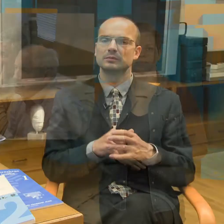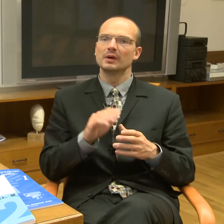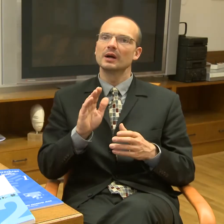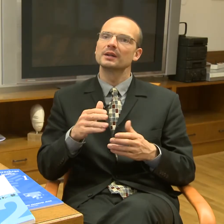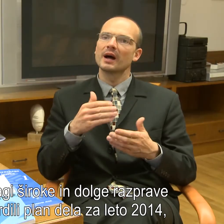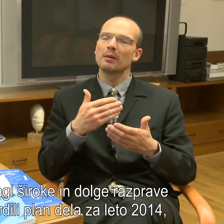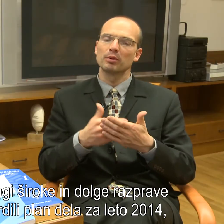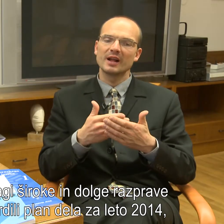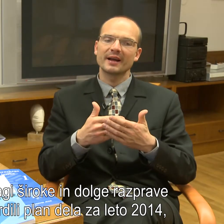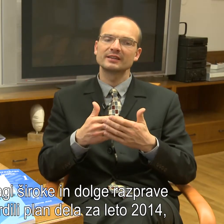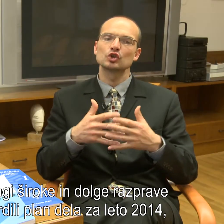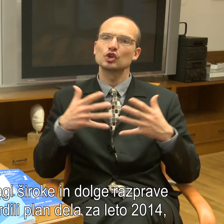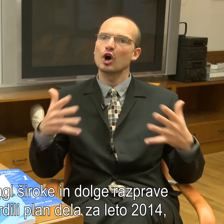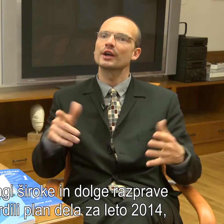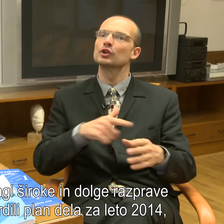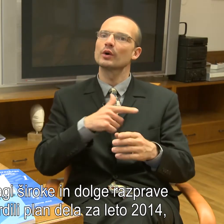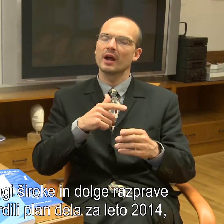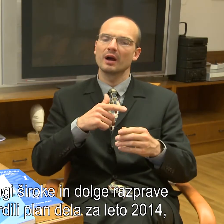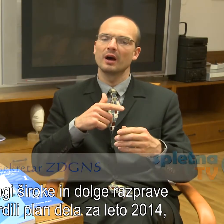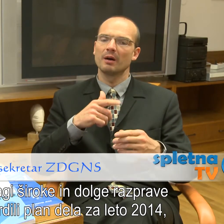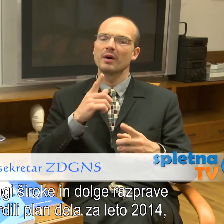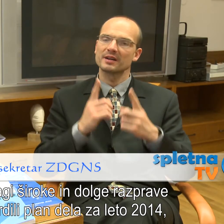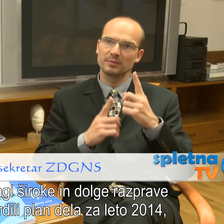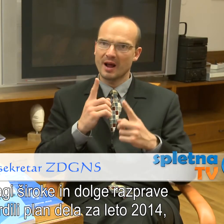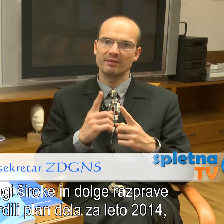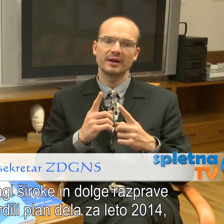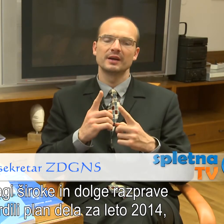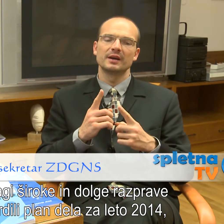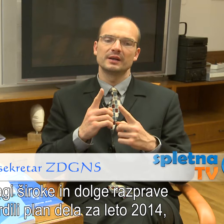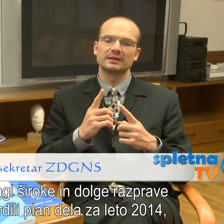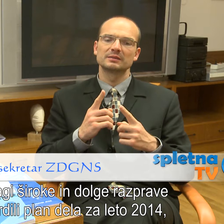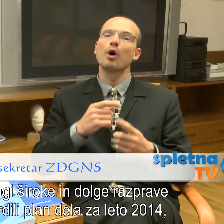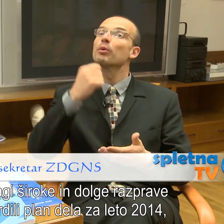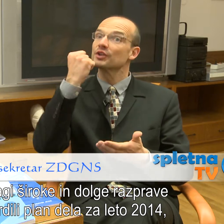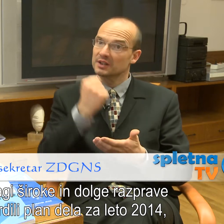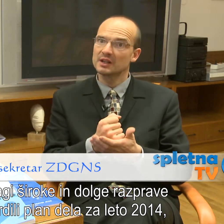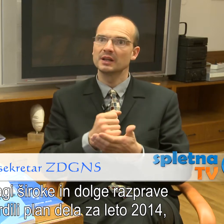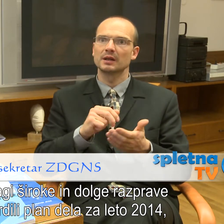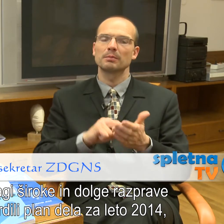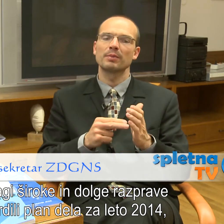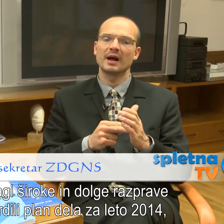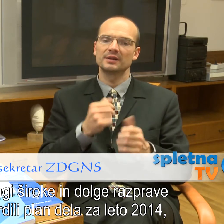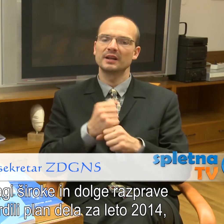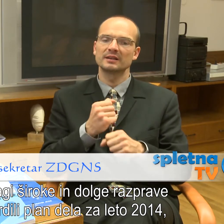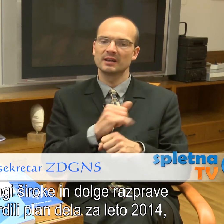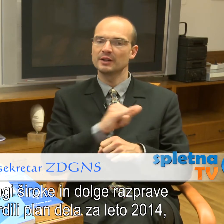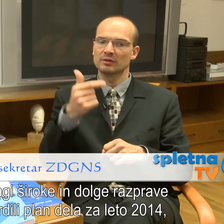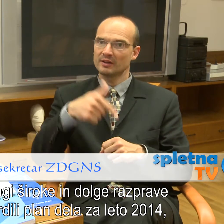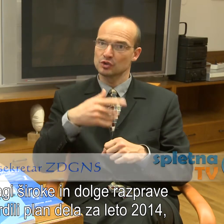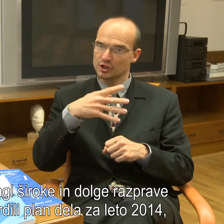Na podlagi jedno široke in dolge razprave smo potrdili plan dela za leto 2014,